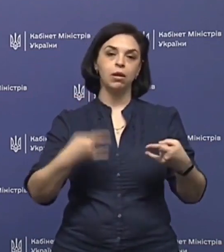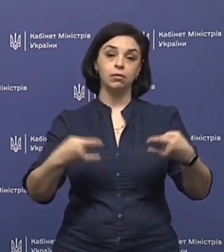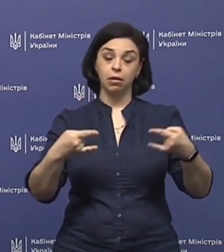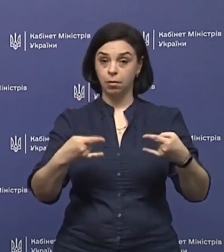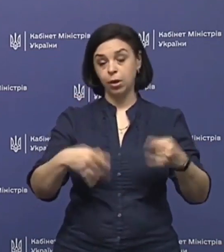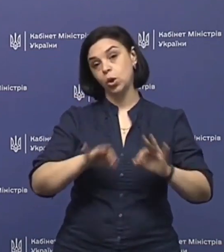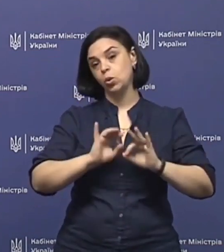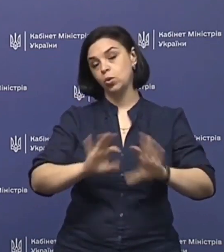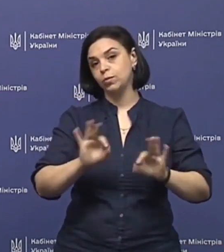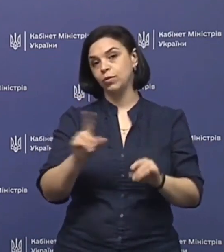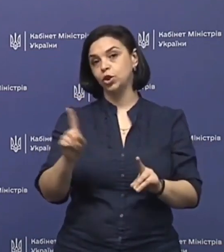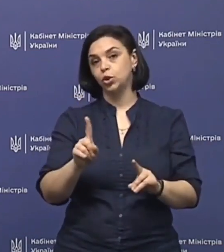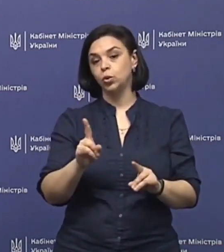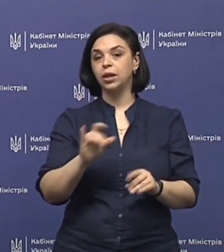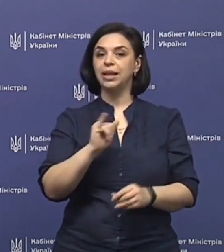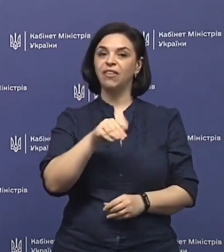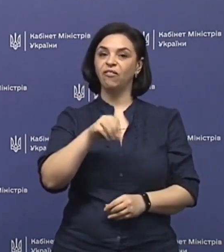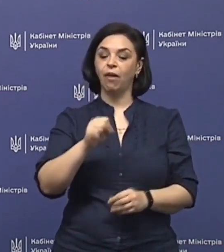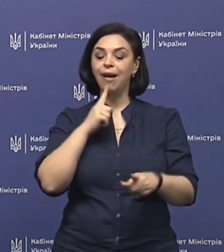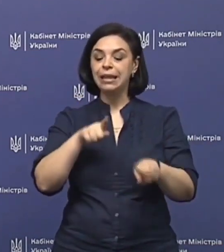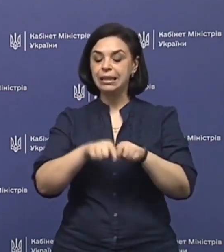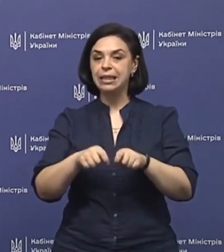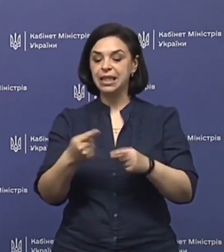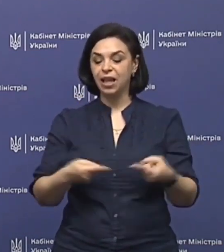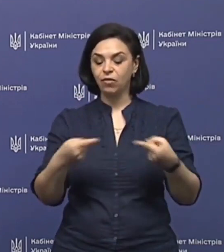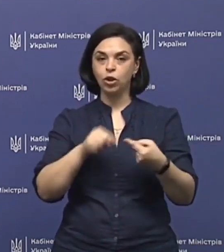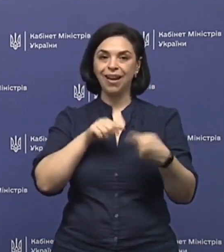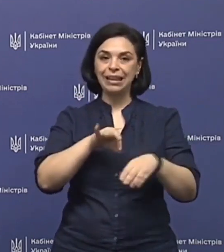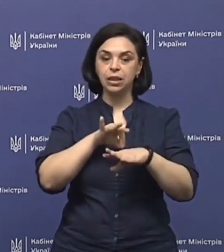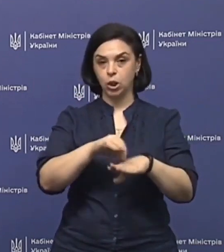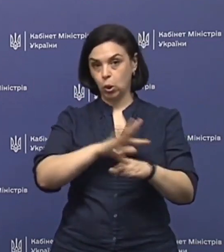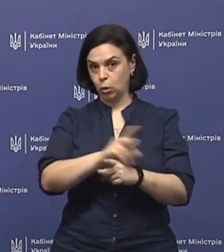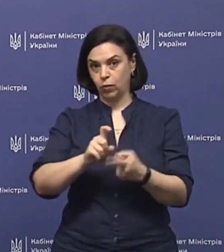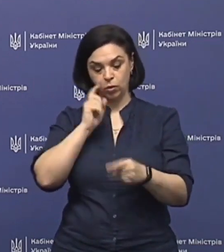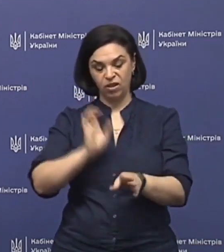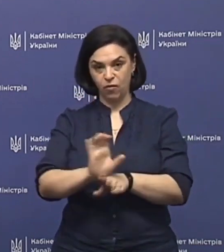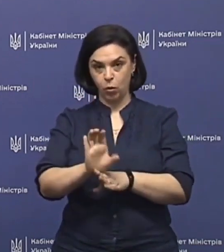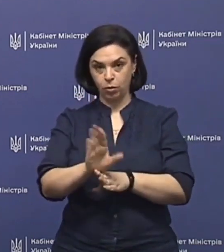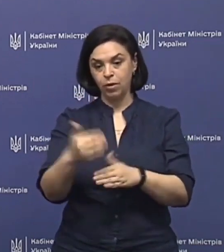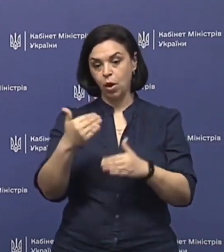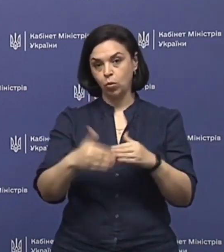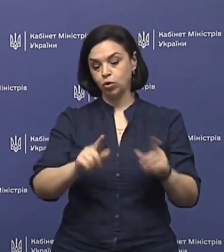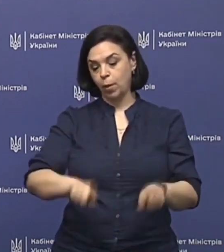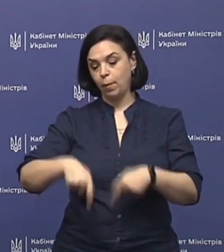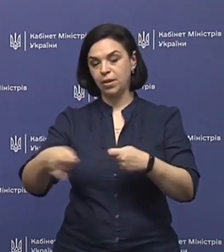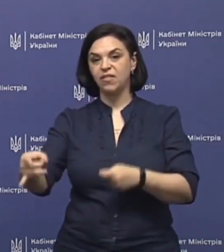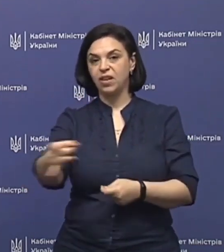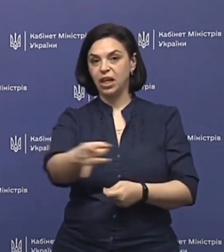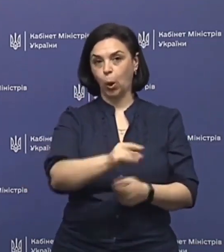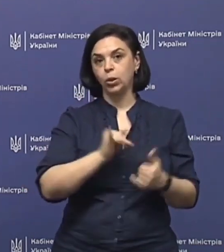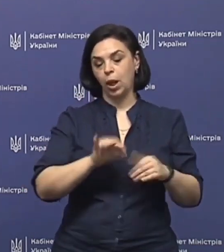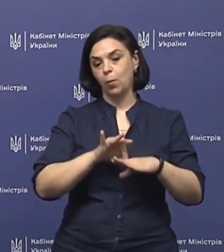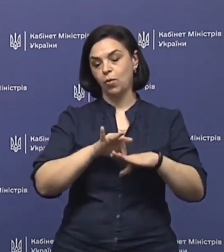телебачення розповідав, що ІФА-тести на визначення антитіл до коронавірусу українського виробництва уже передані в регіони